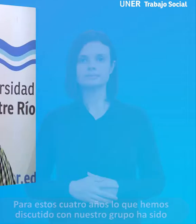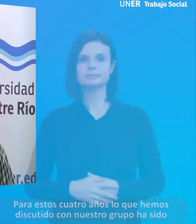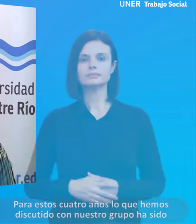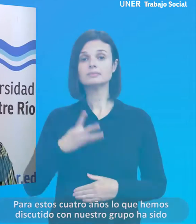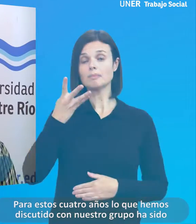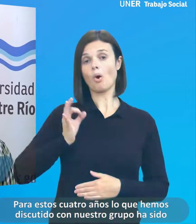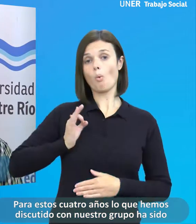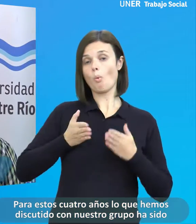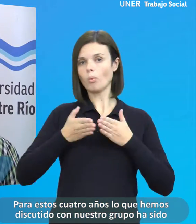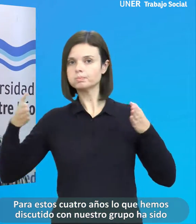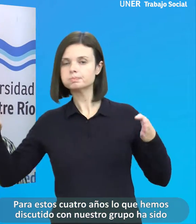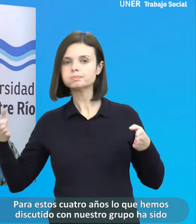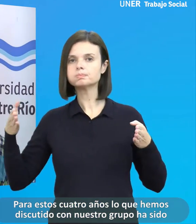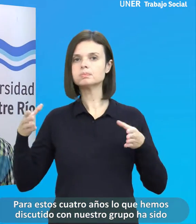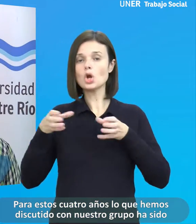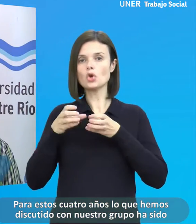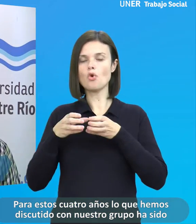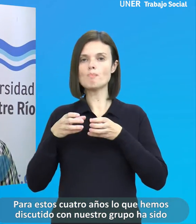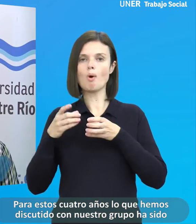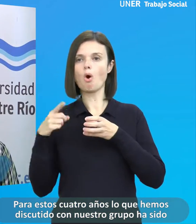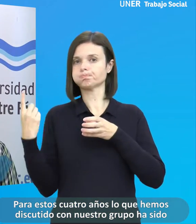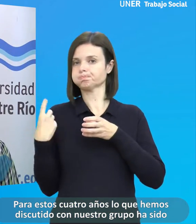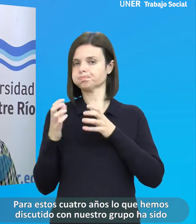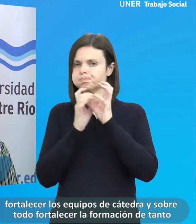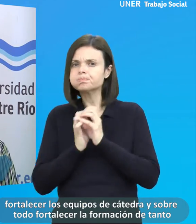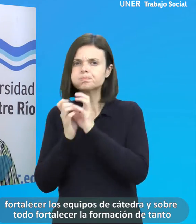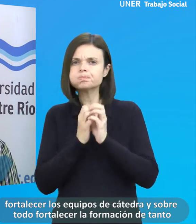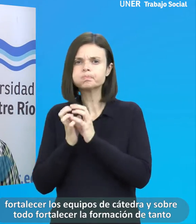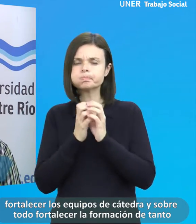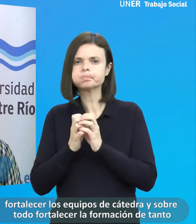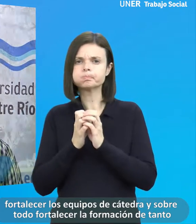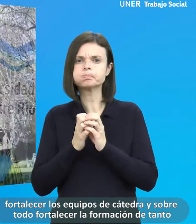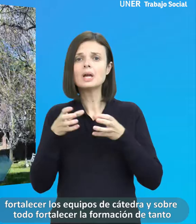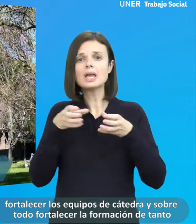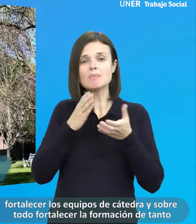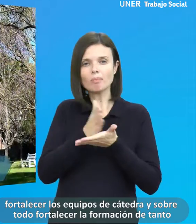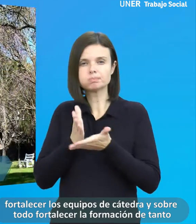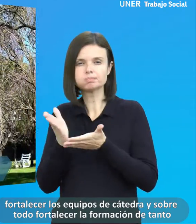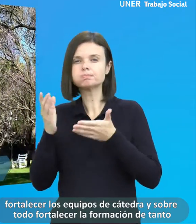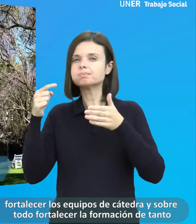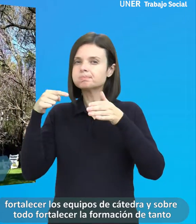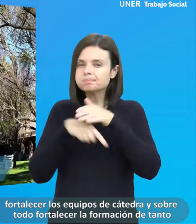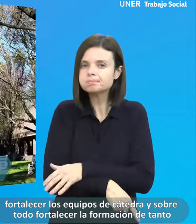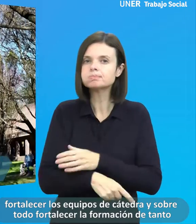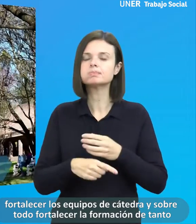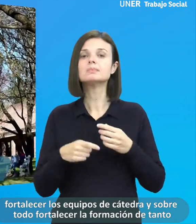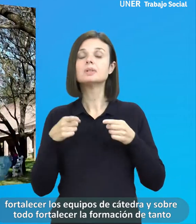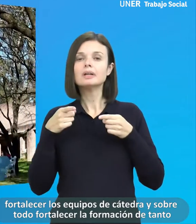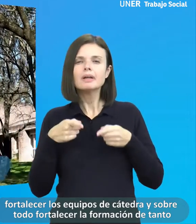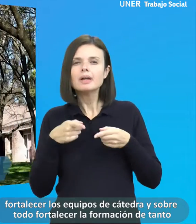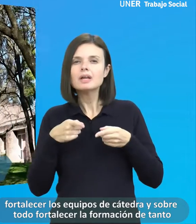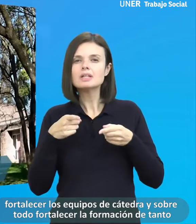Para estos cuatro años lo que hemos discutido con nuestro grupo ha sido fortalecer los equipos de cátedra y sobre todo